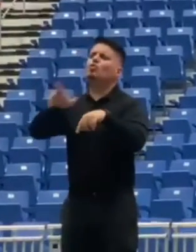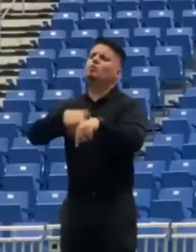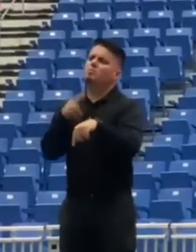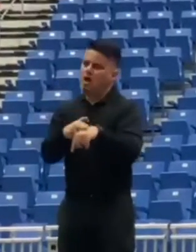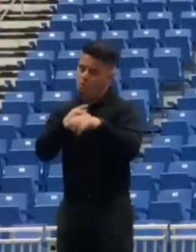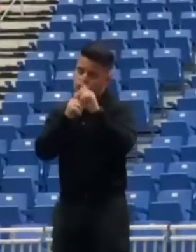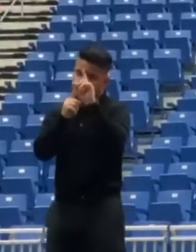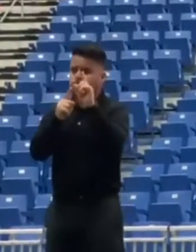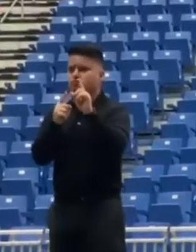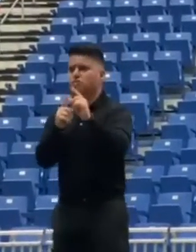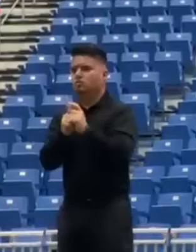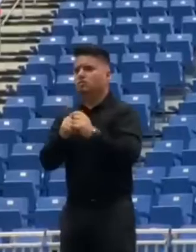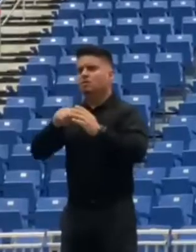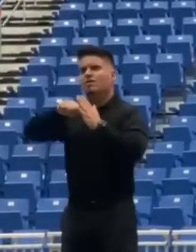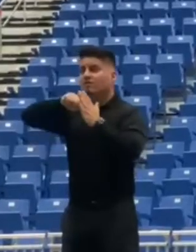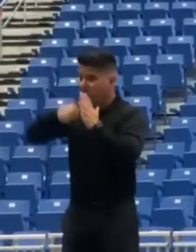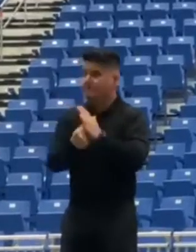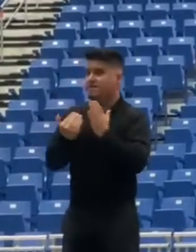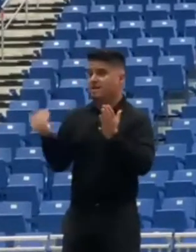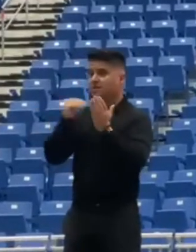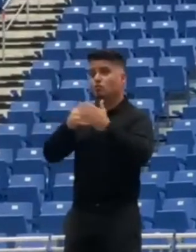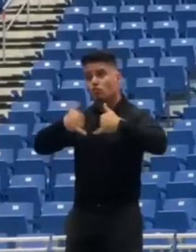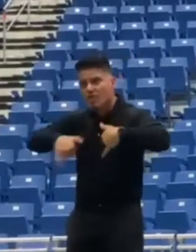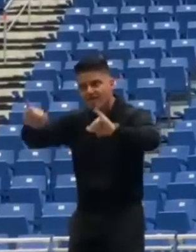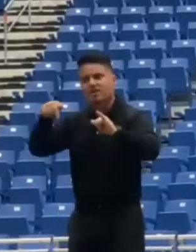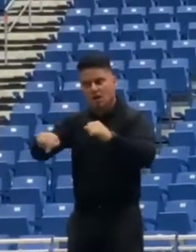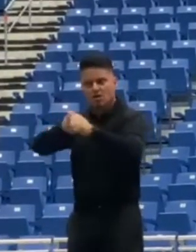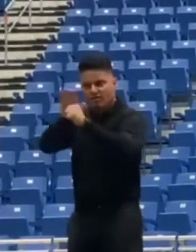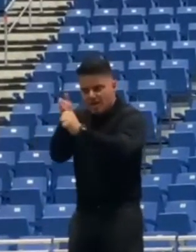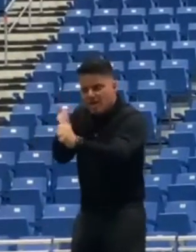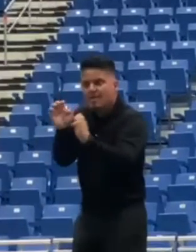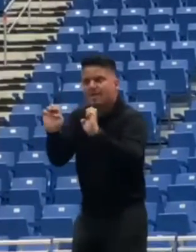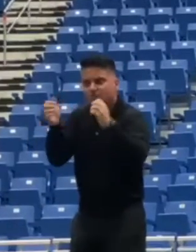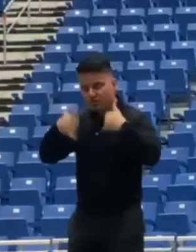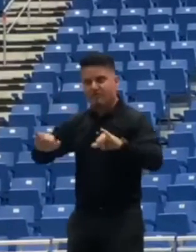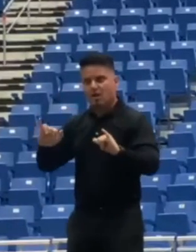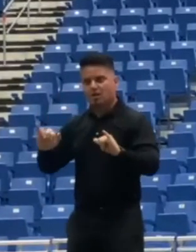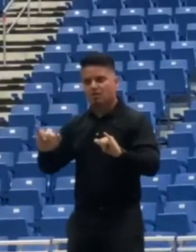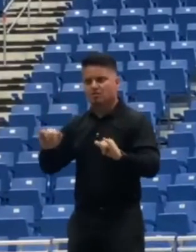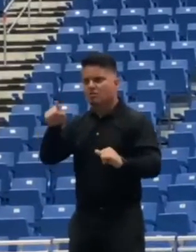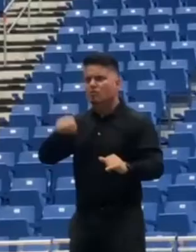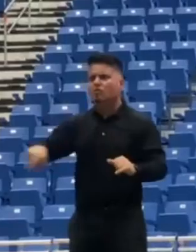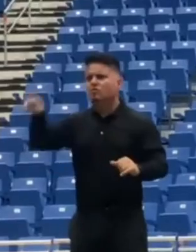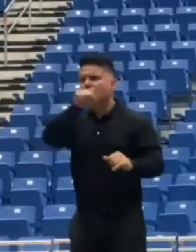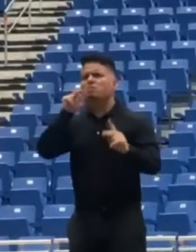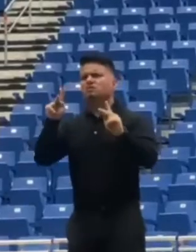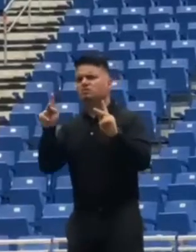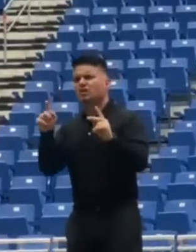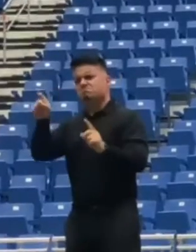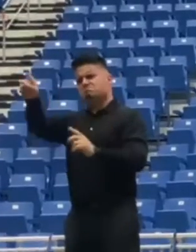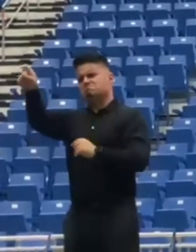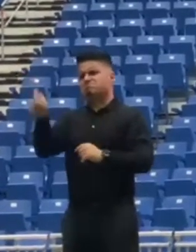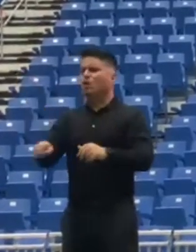en que todavía estamos en una emergencia por la pandemia y que todos nuestros ciudadanos deben continuar tomando todas las